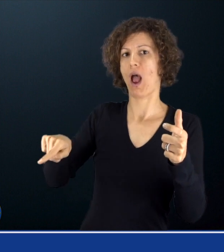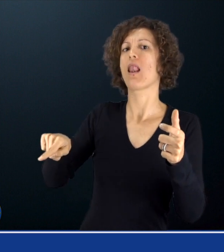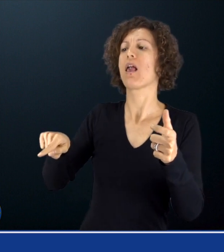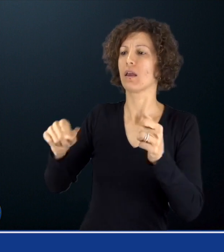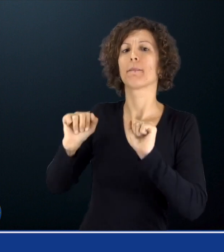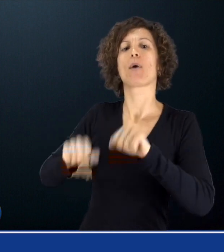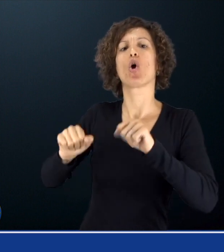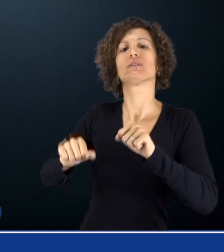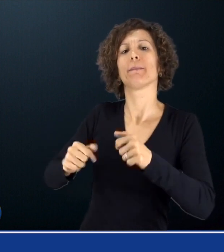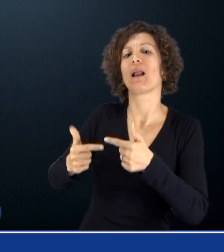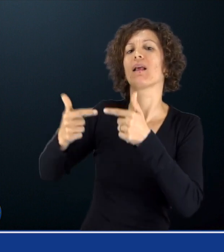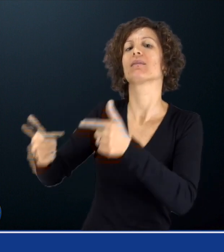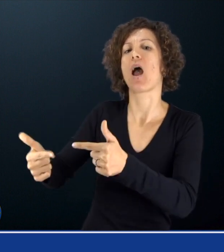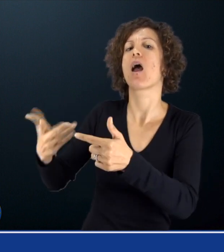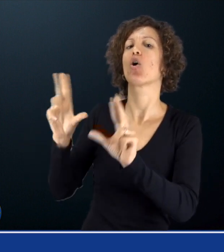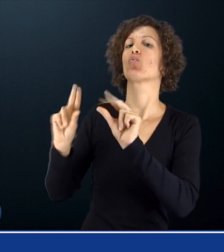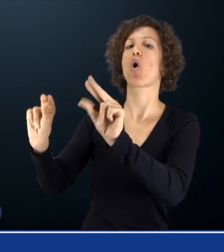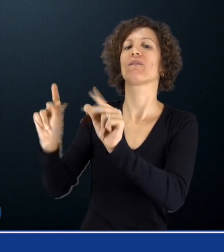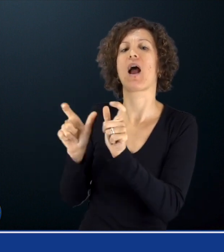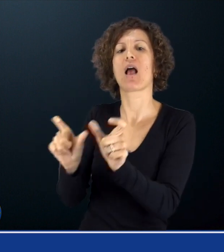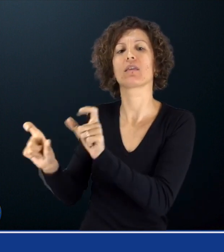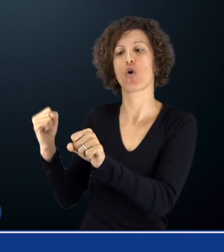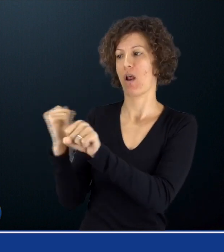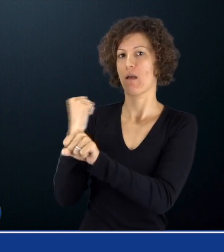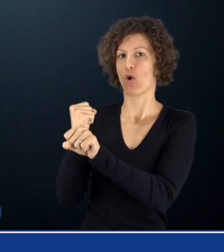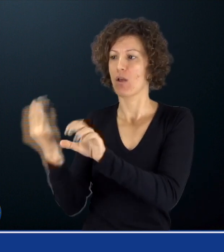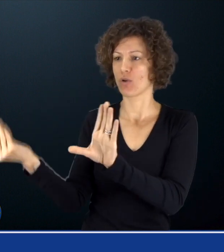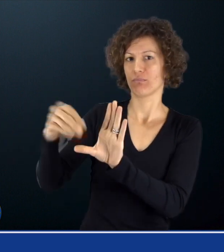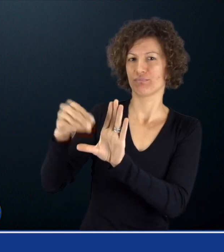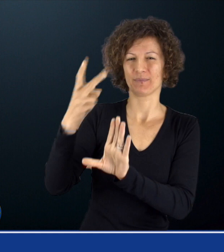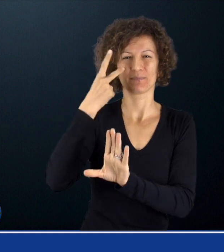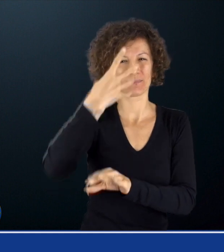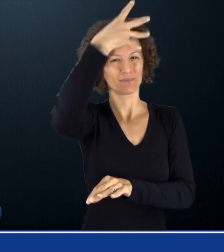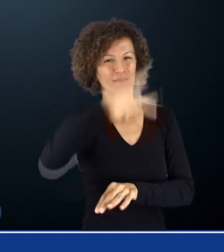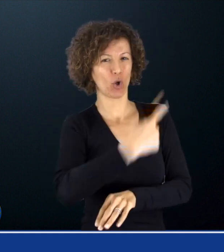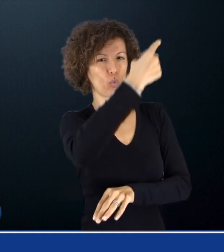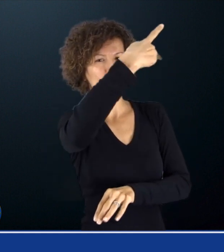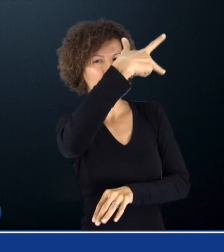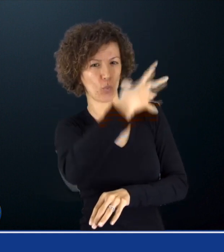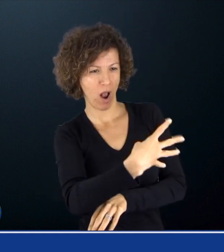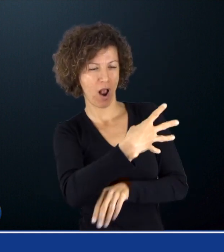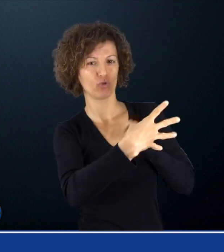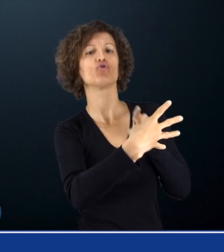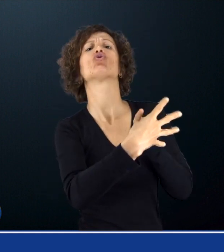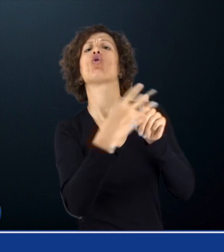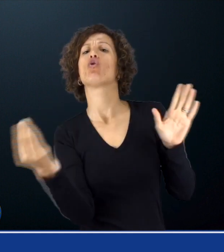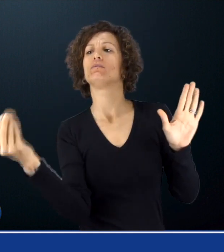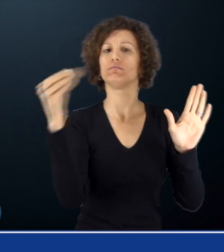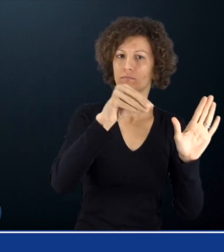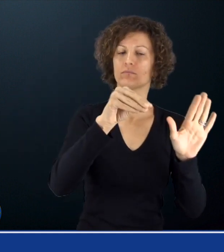l'Ape Sociale estendendo tale possibilità ad altre nuove categorie di lavoratori che si aggiungono a quelli su indicati ai numeri